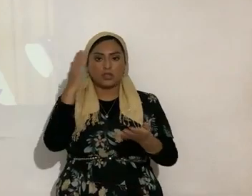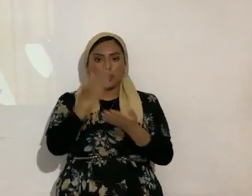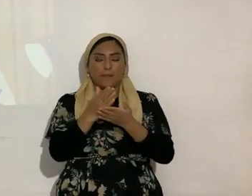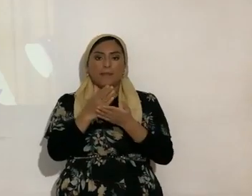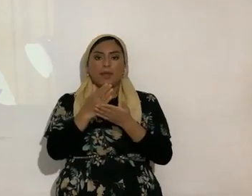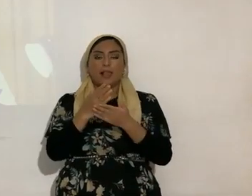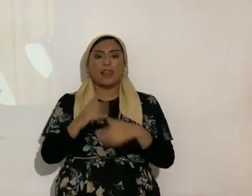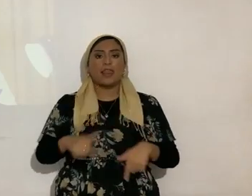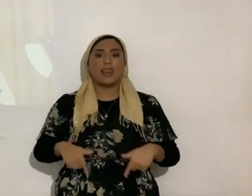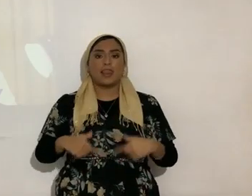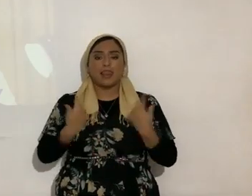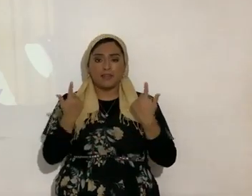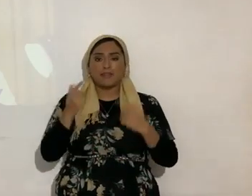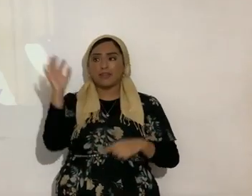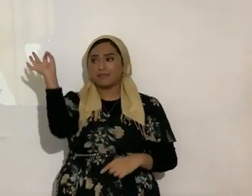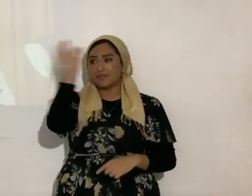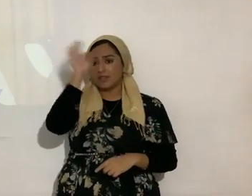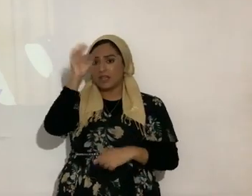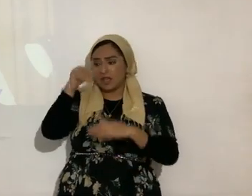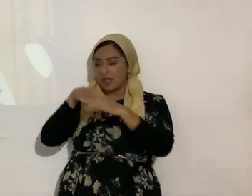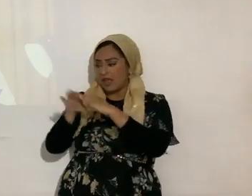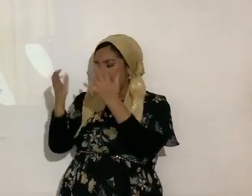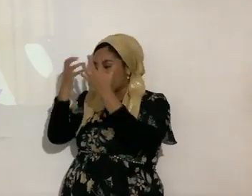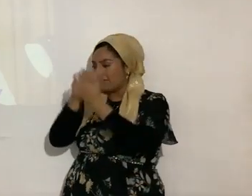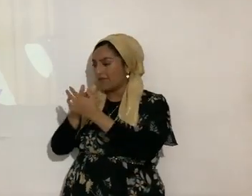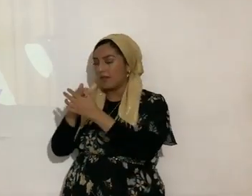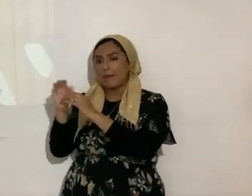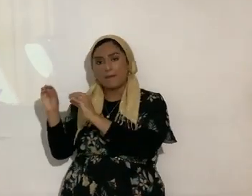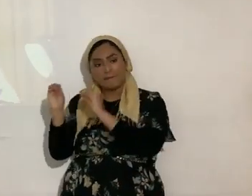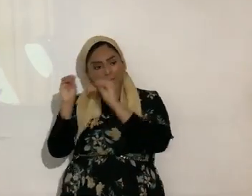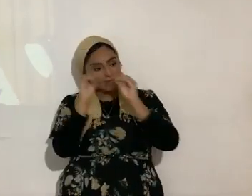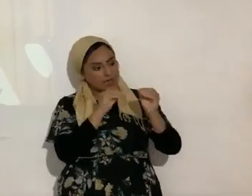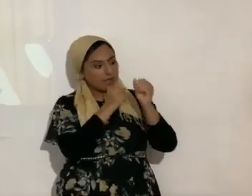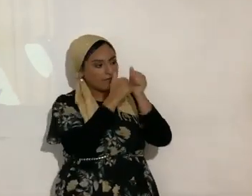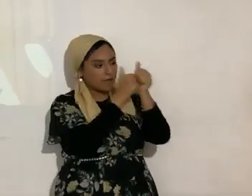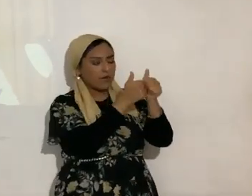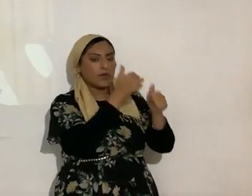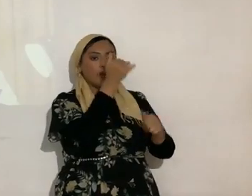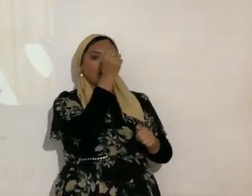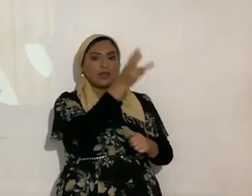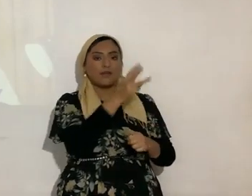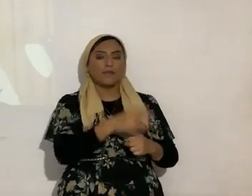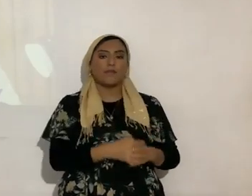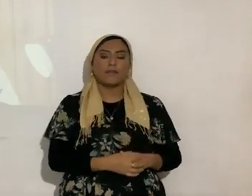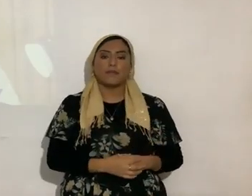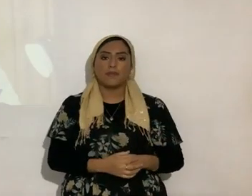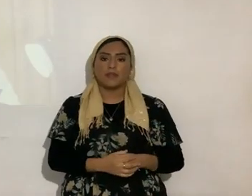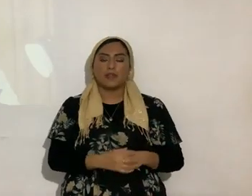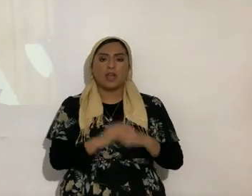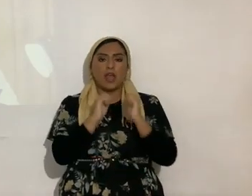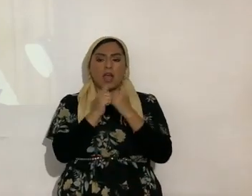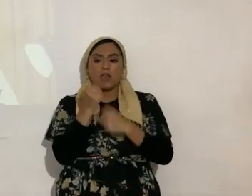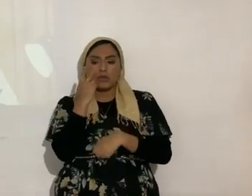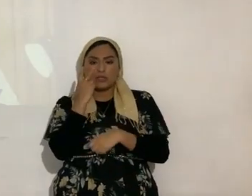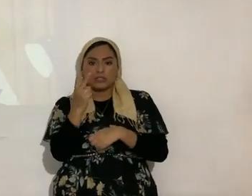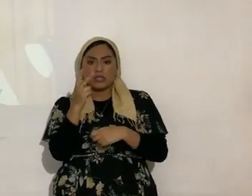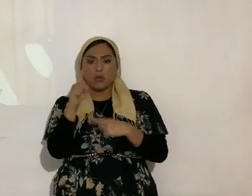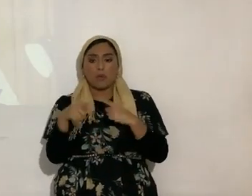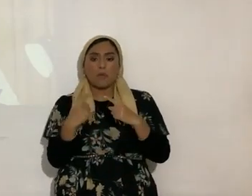o vagar en la oscuridad y ven a Yahshua Mashiach. Ahora, ¿cómo se nota que una persona ya nació de nuevo?